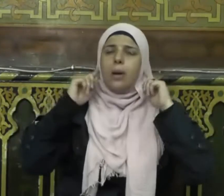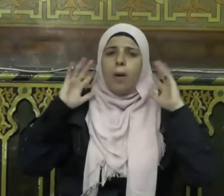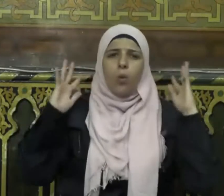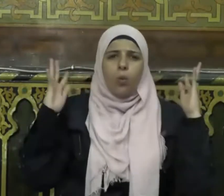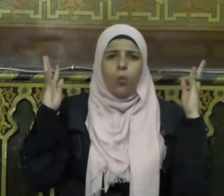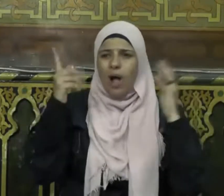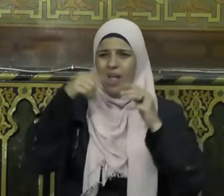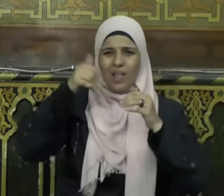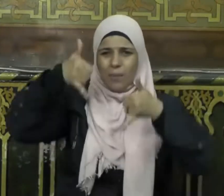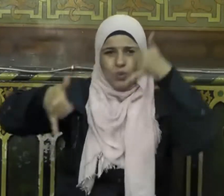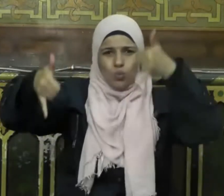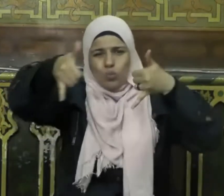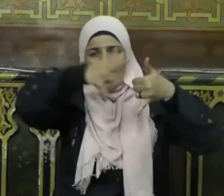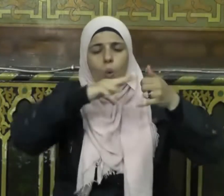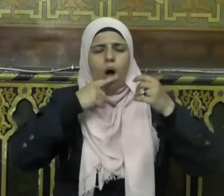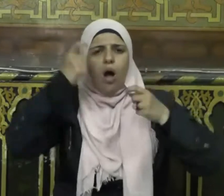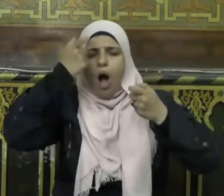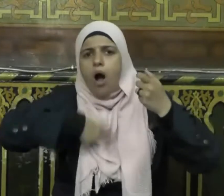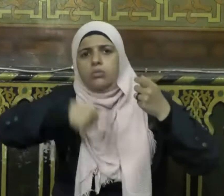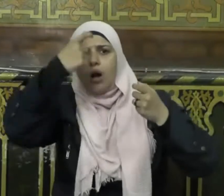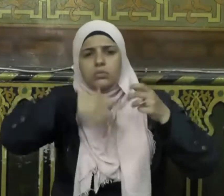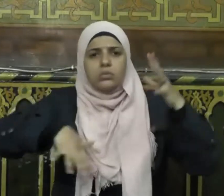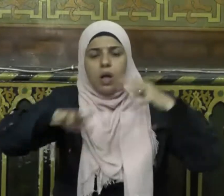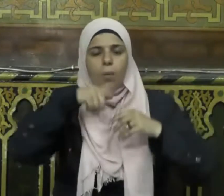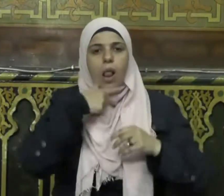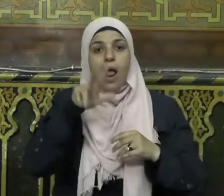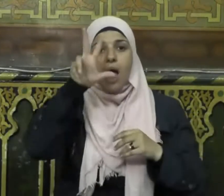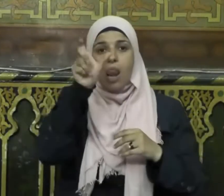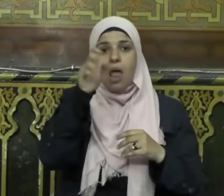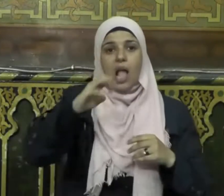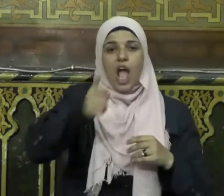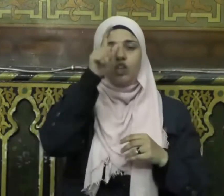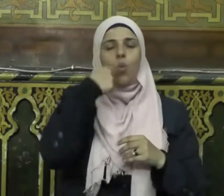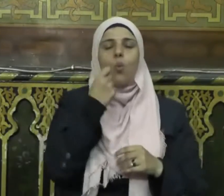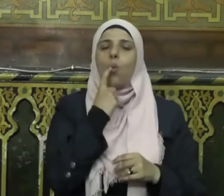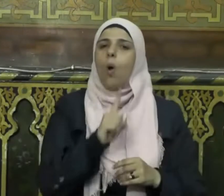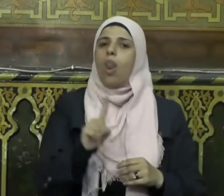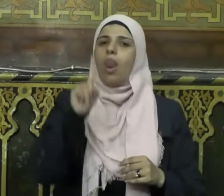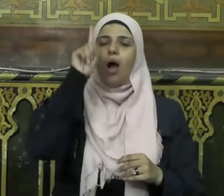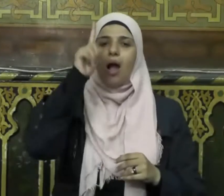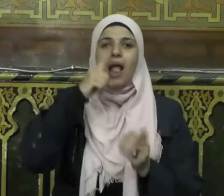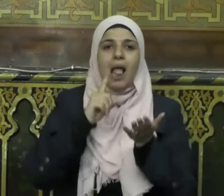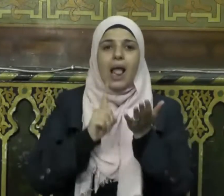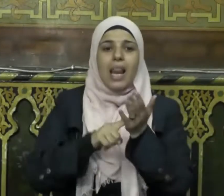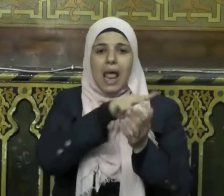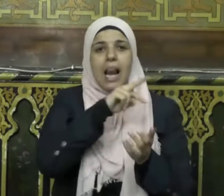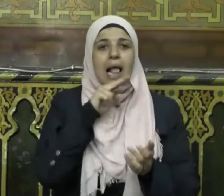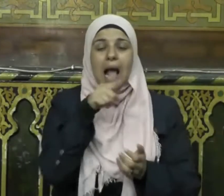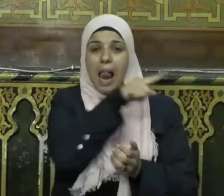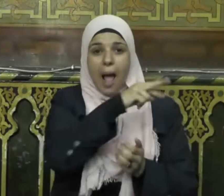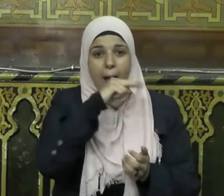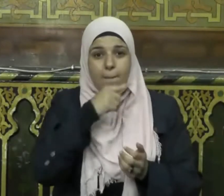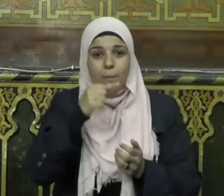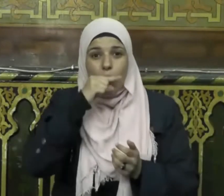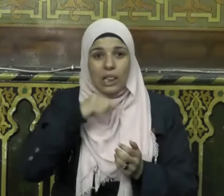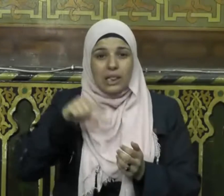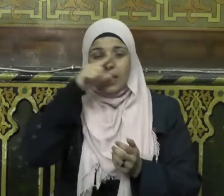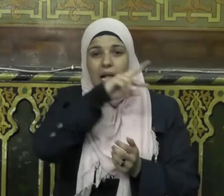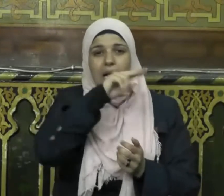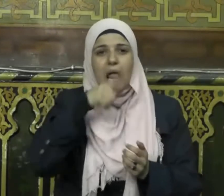سمعوا ما تلا عليهم ثم قال النجاشي والله إن هذا الكلام ليخرج